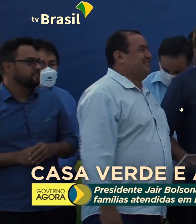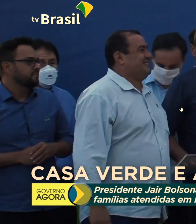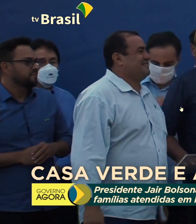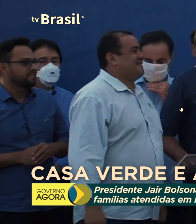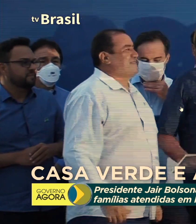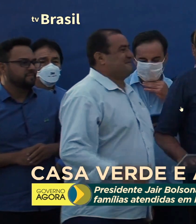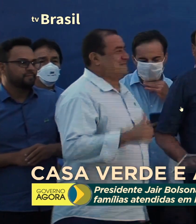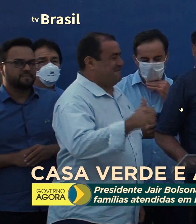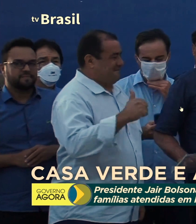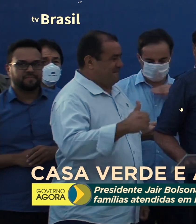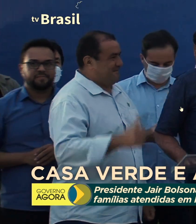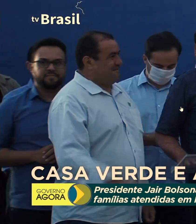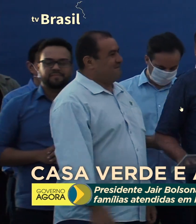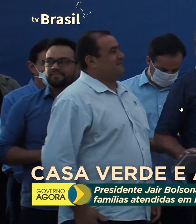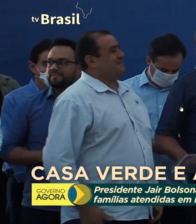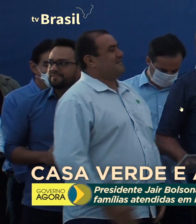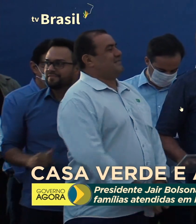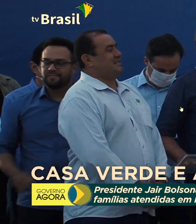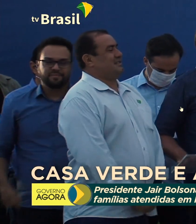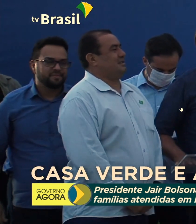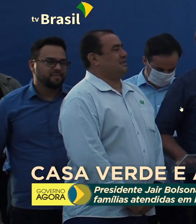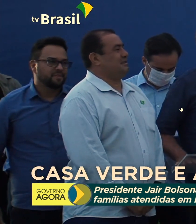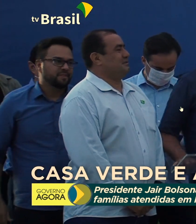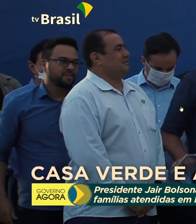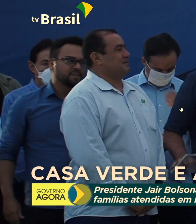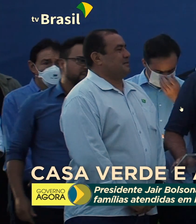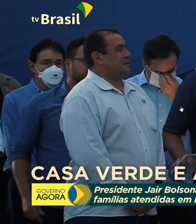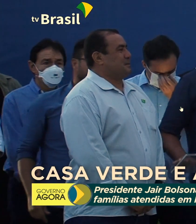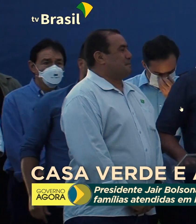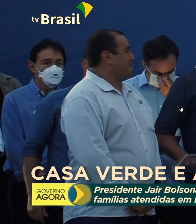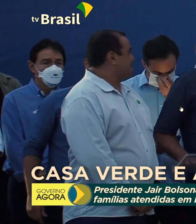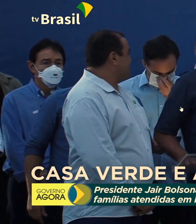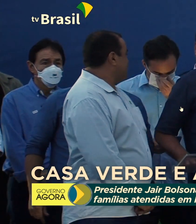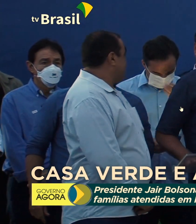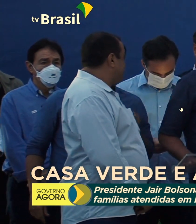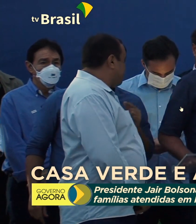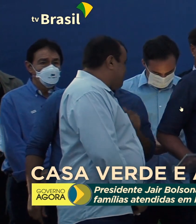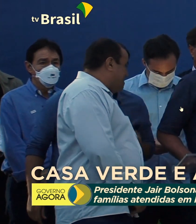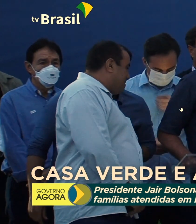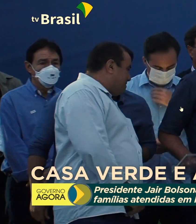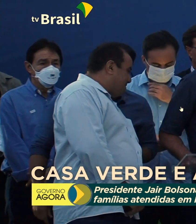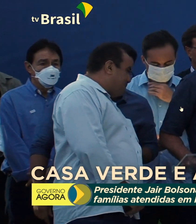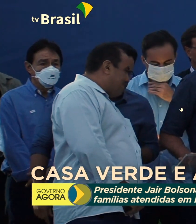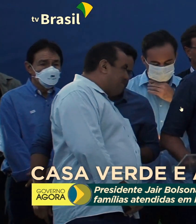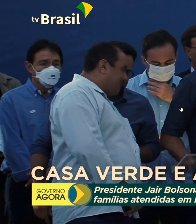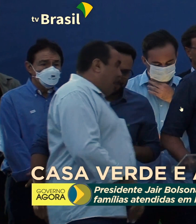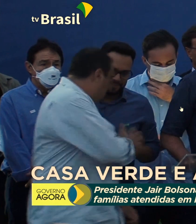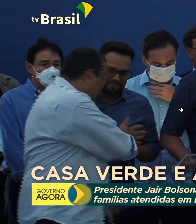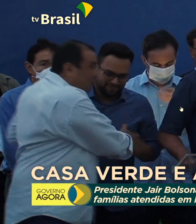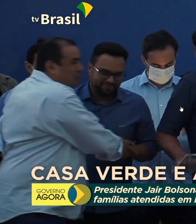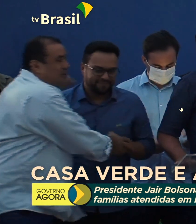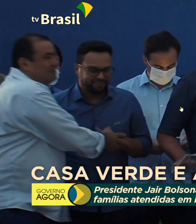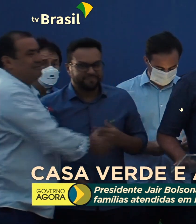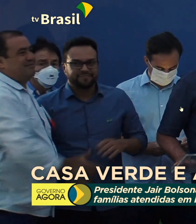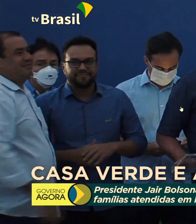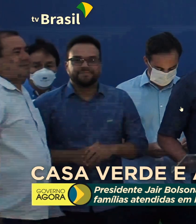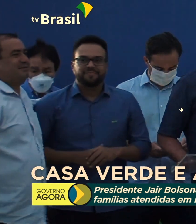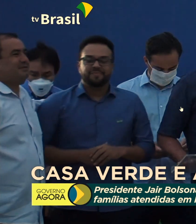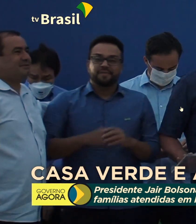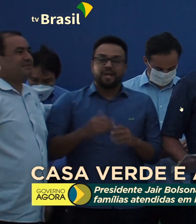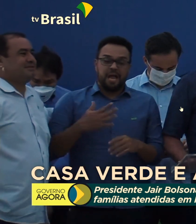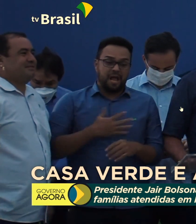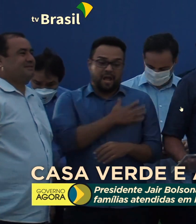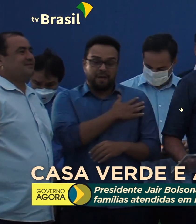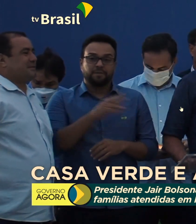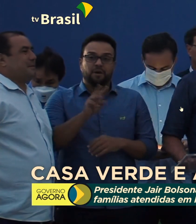o qual eu agradeço de público toda a força naquele momento. Dizer a vocês, como disse o capitão Wagner, nós sabíamos que não